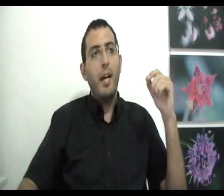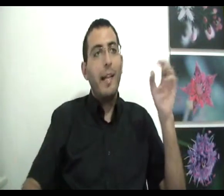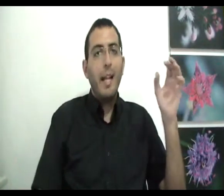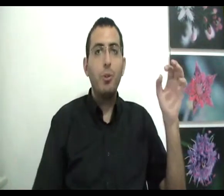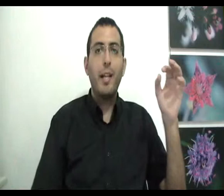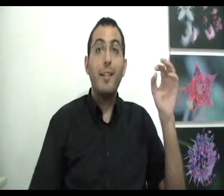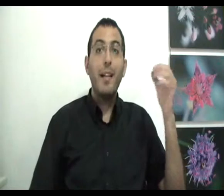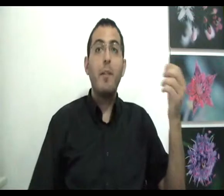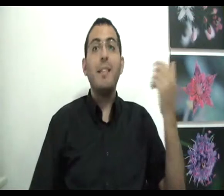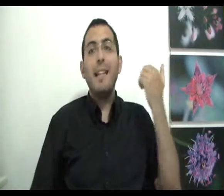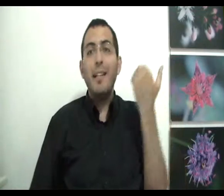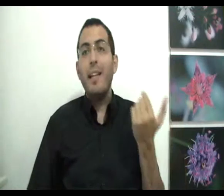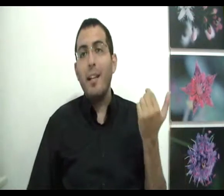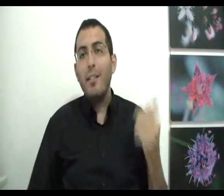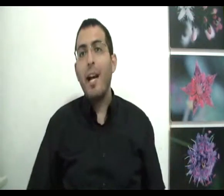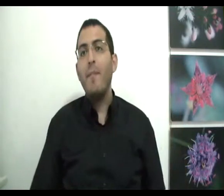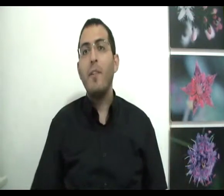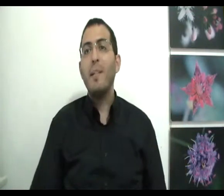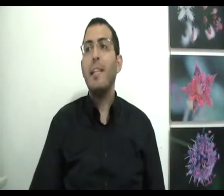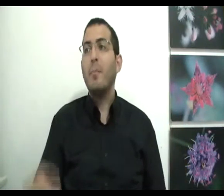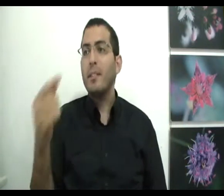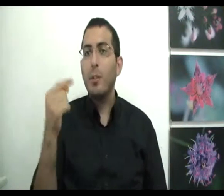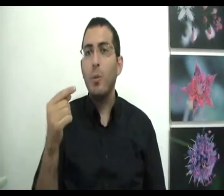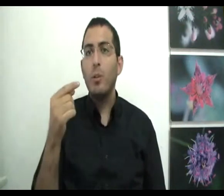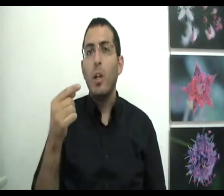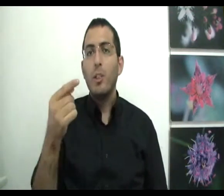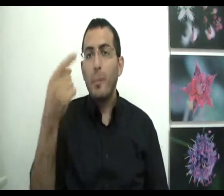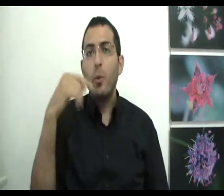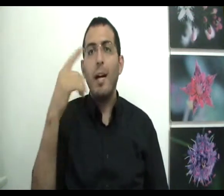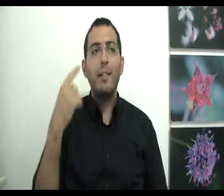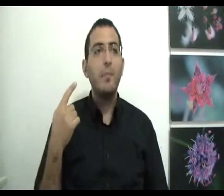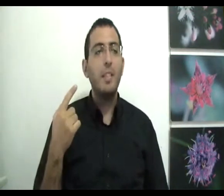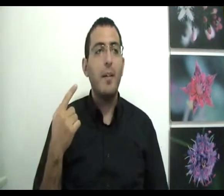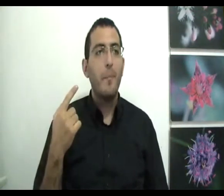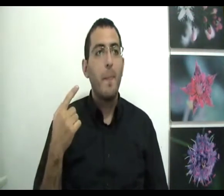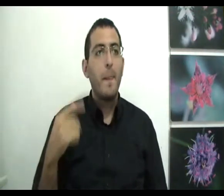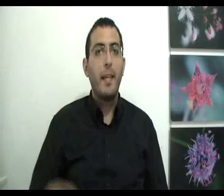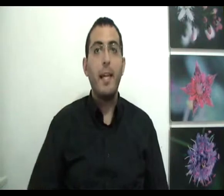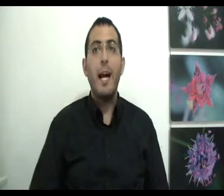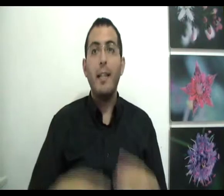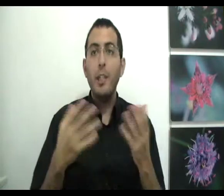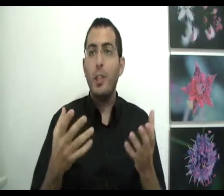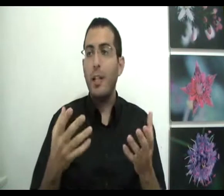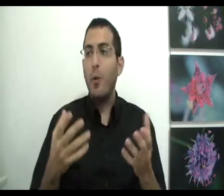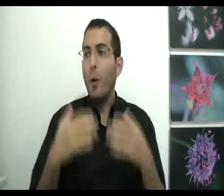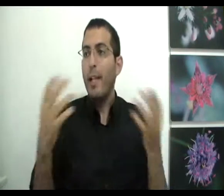והעניין הוא שכדי להבין מה זה אני, אתה חייב להבין מה זה המציאות שבתוכה אתה נמצא. כי האני שלך הוא חלק